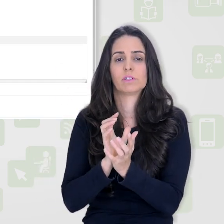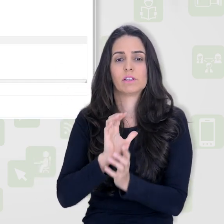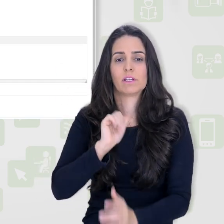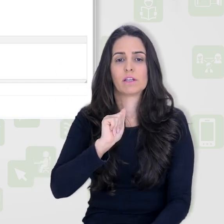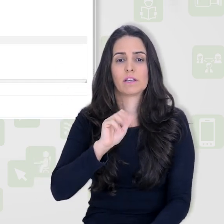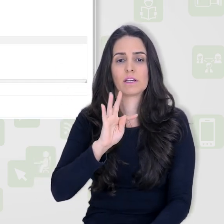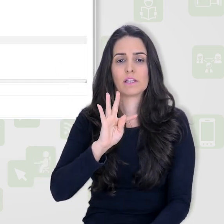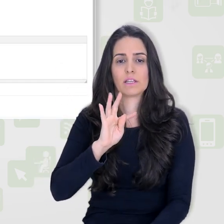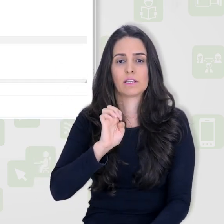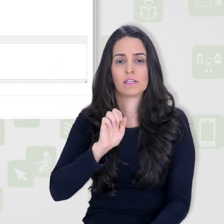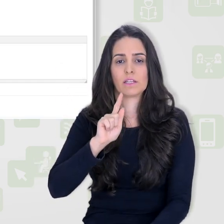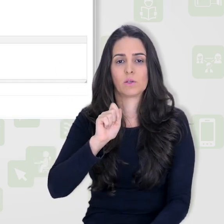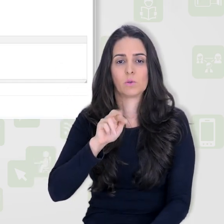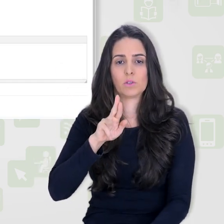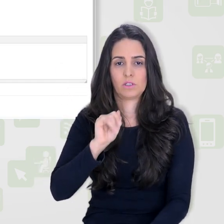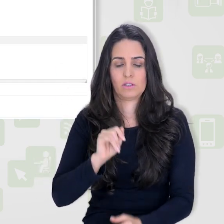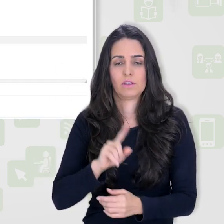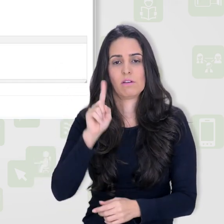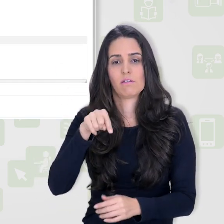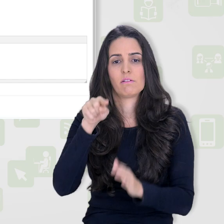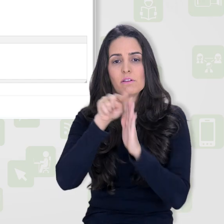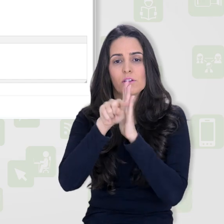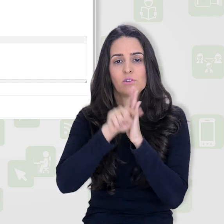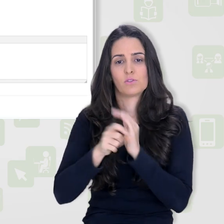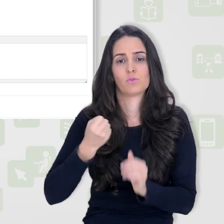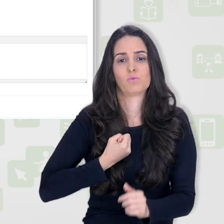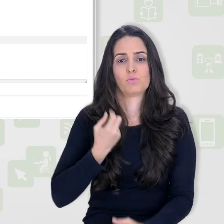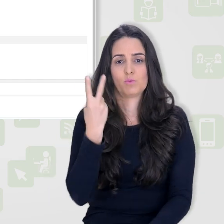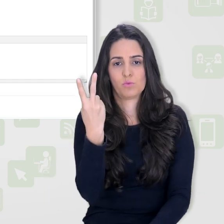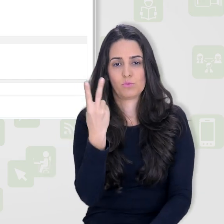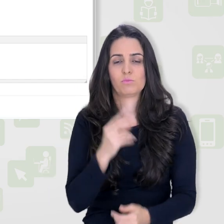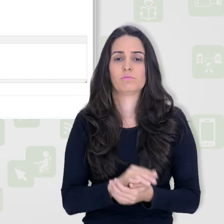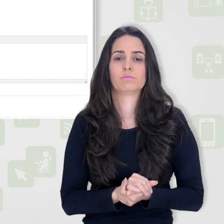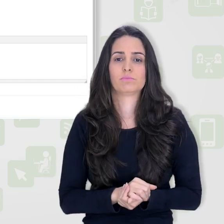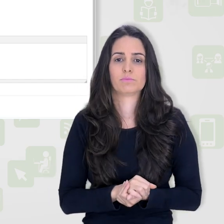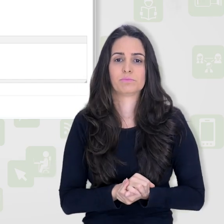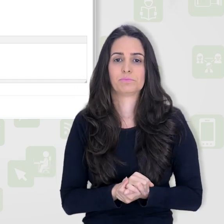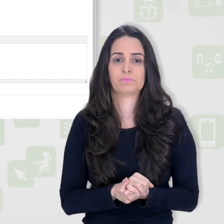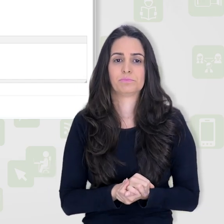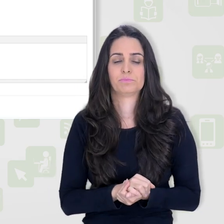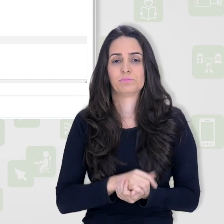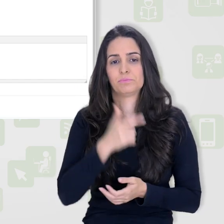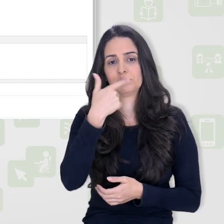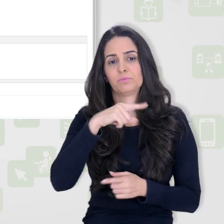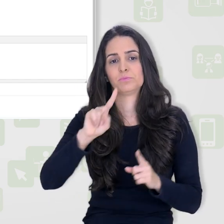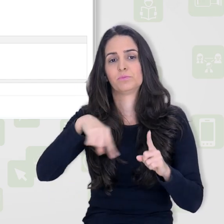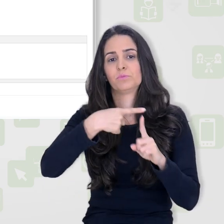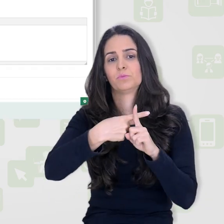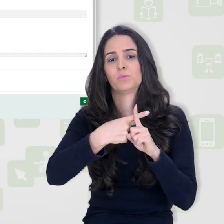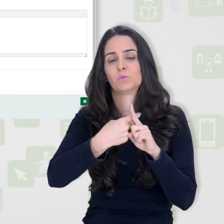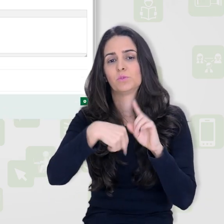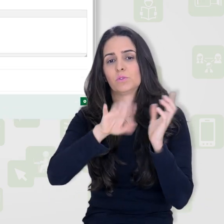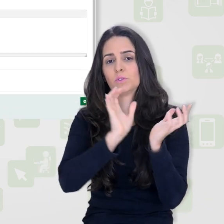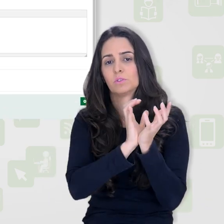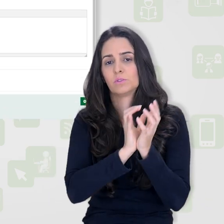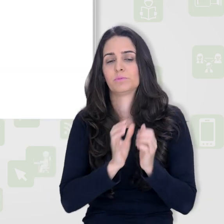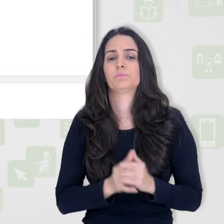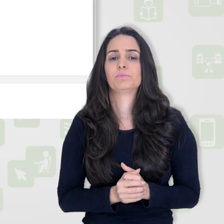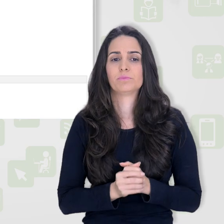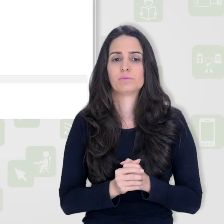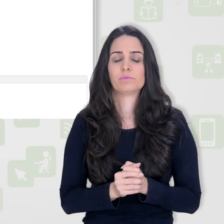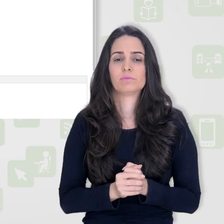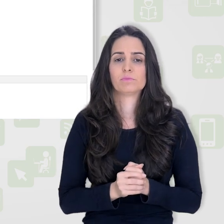outra categoria, que é o questionário 2. Então, eu vou